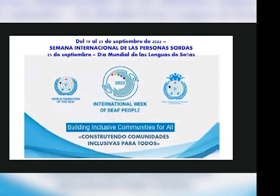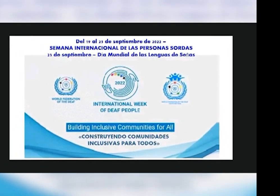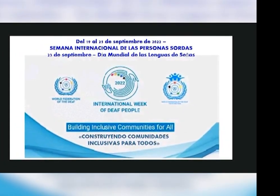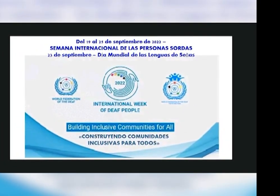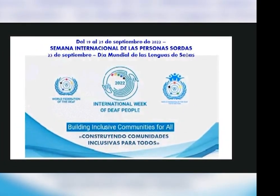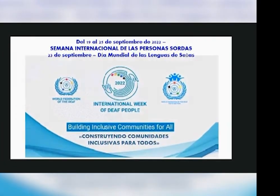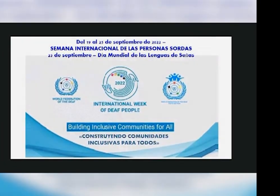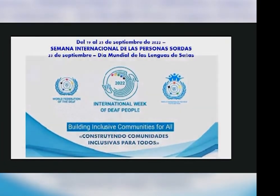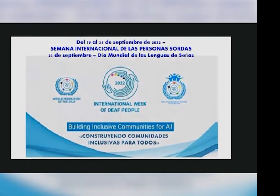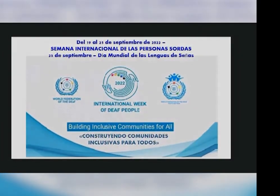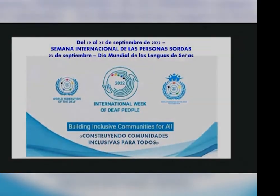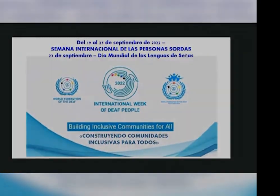Gracias.